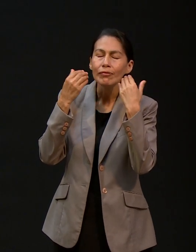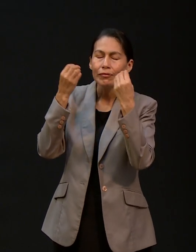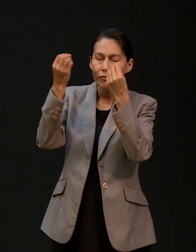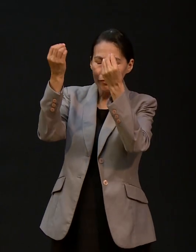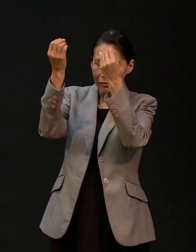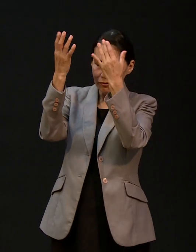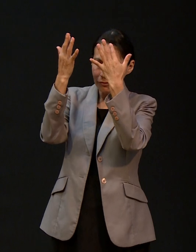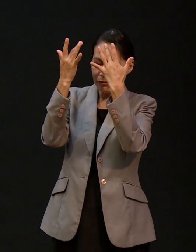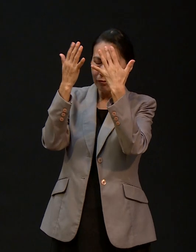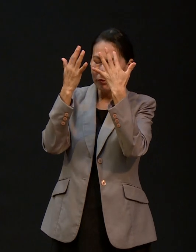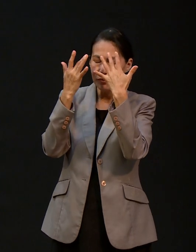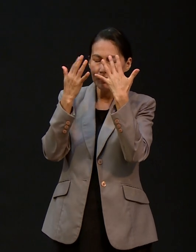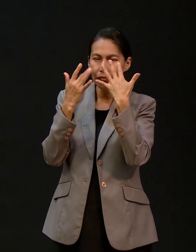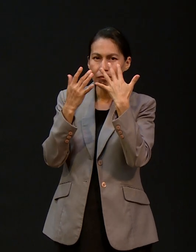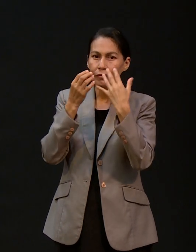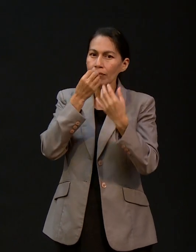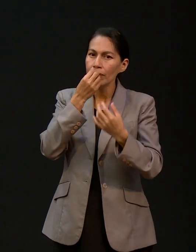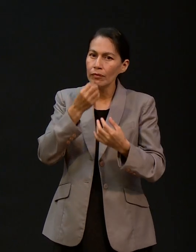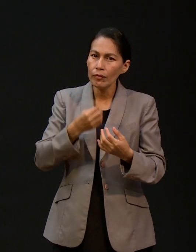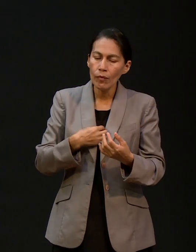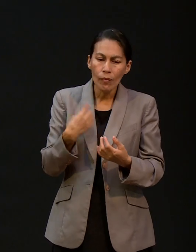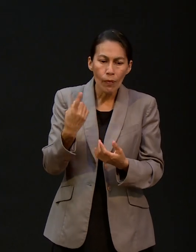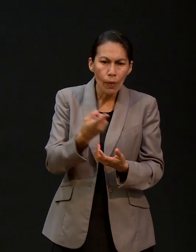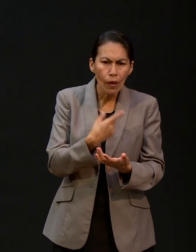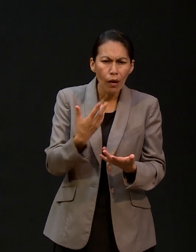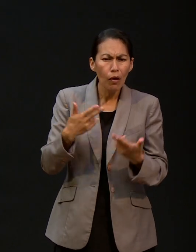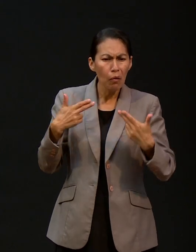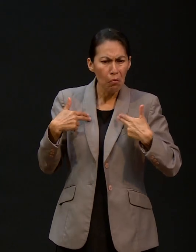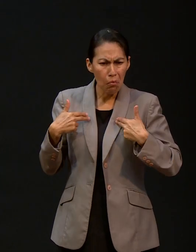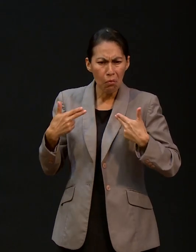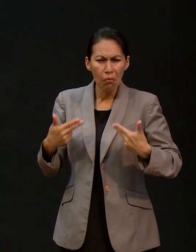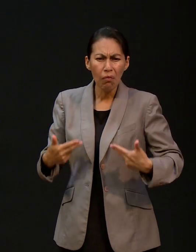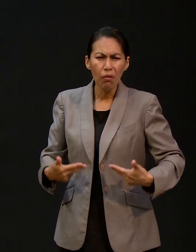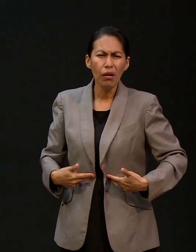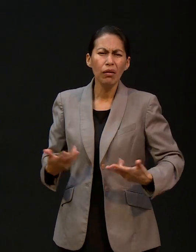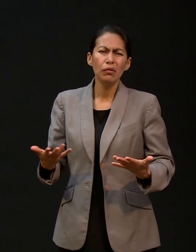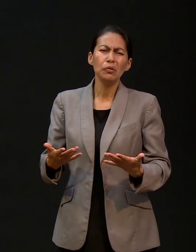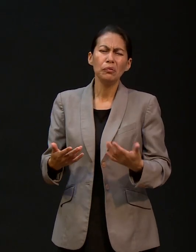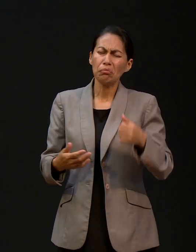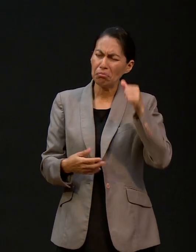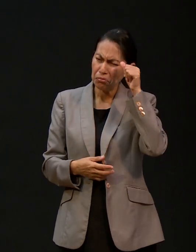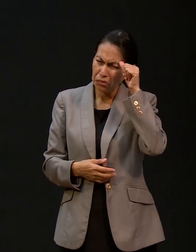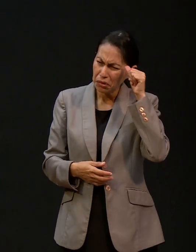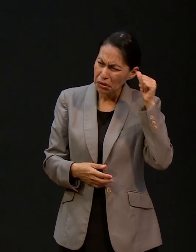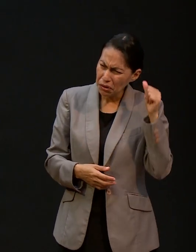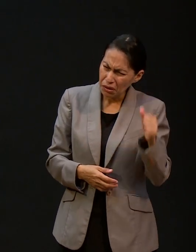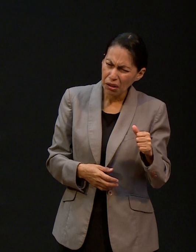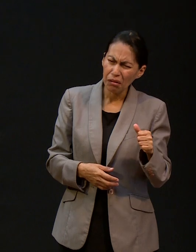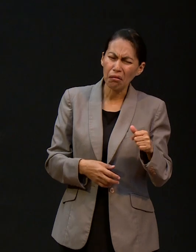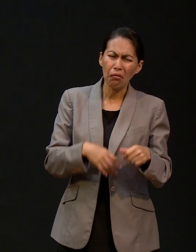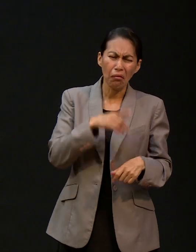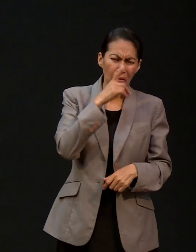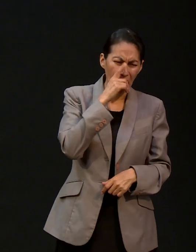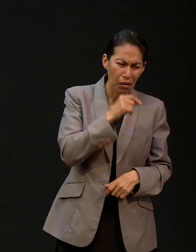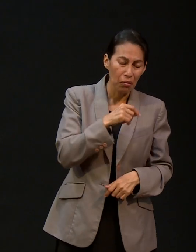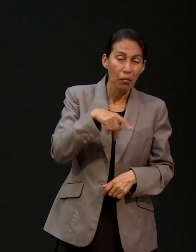misericordia de a pesar de nuestra condición, ¿verdad?, de seres humanos caídos, pecadores, Él está